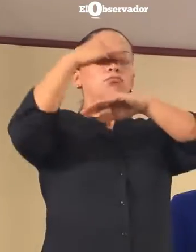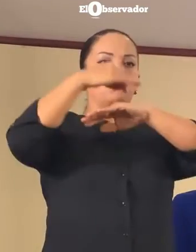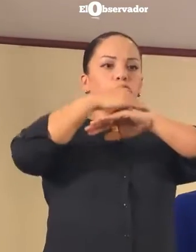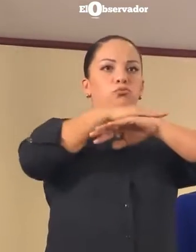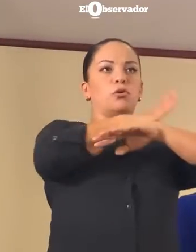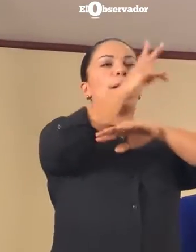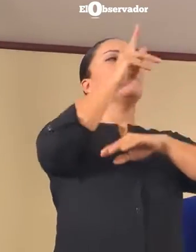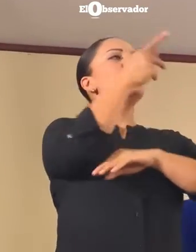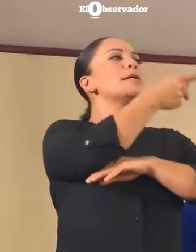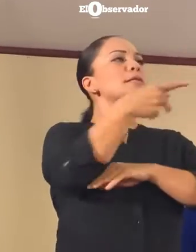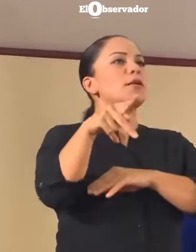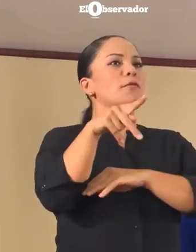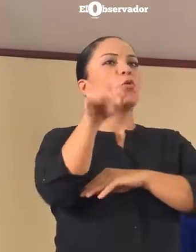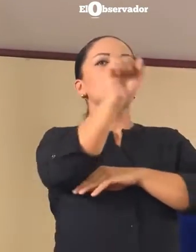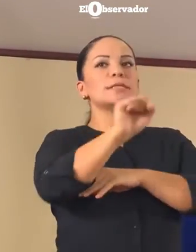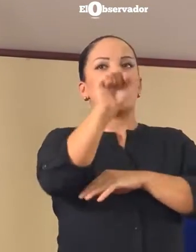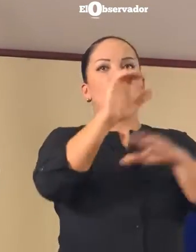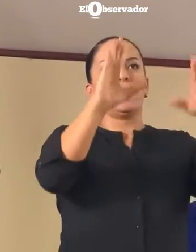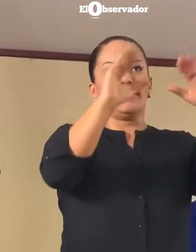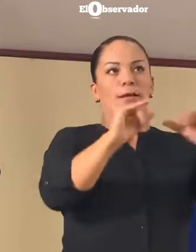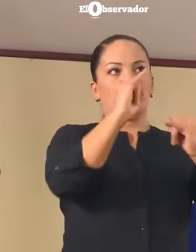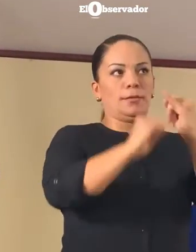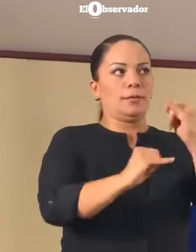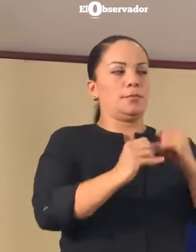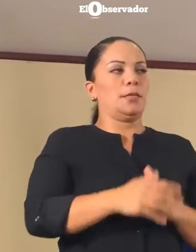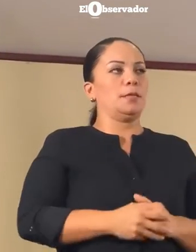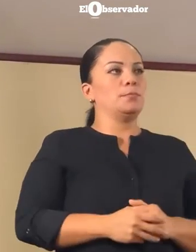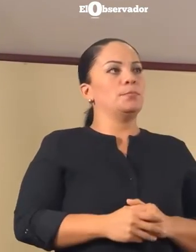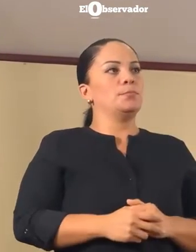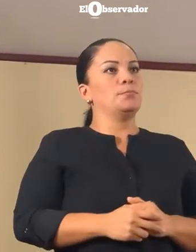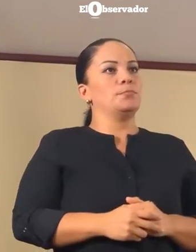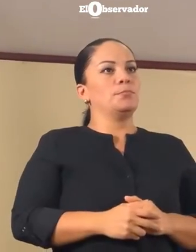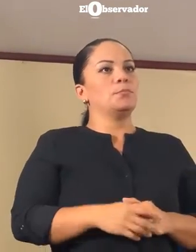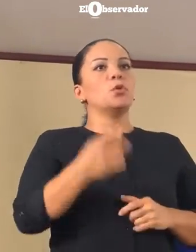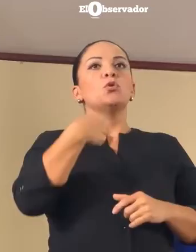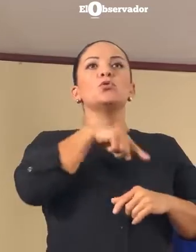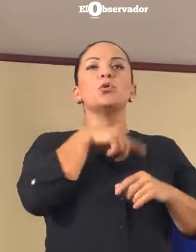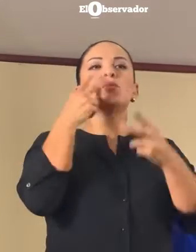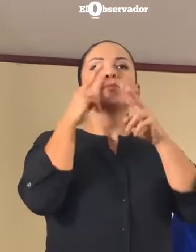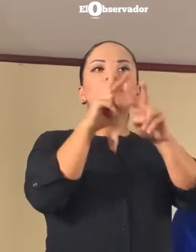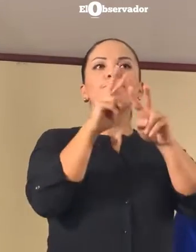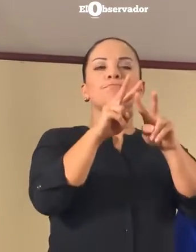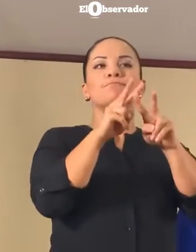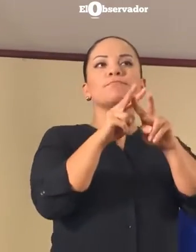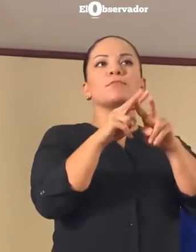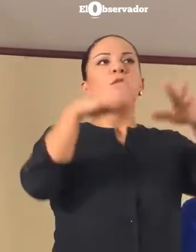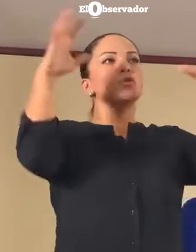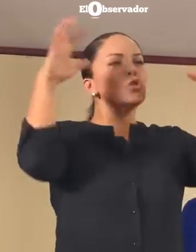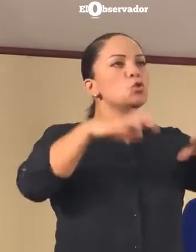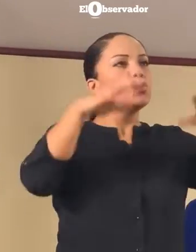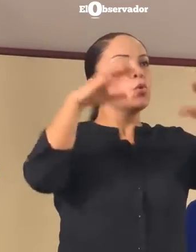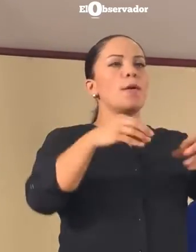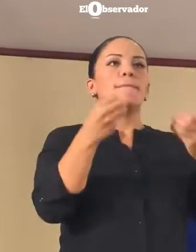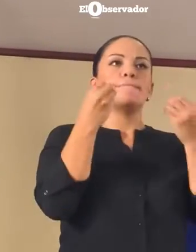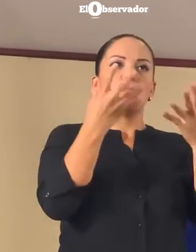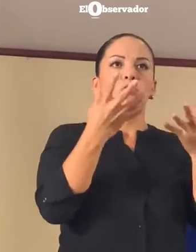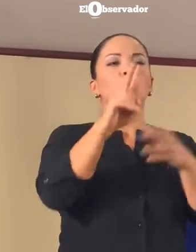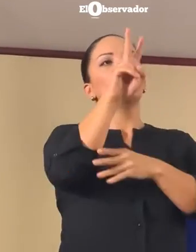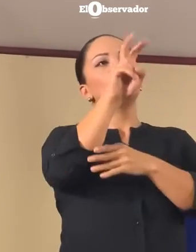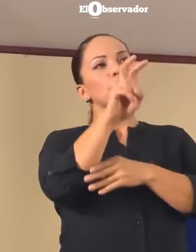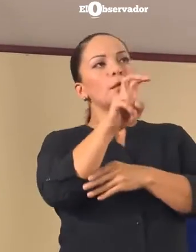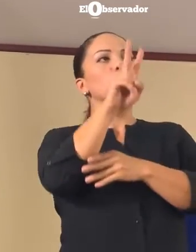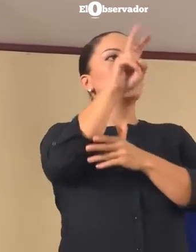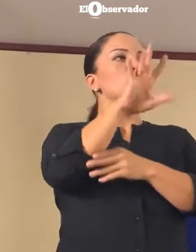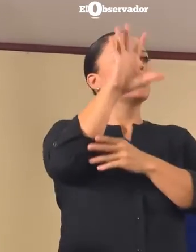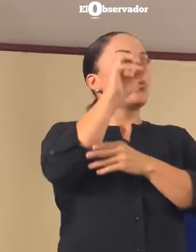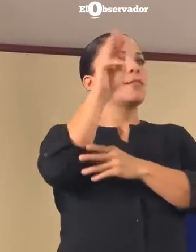sábado en la tarde. Estamos previendo cantidades de lluvias muy importantes de 200 o